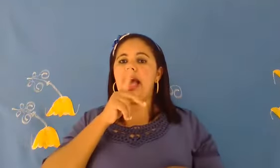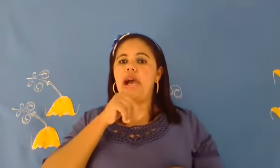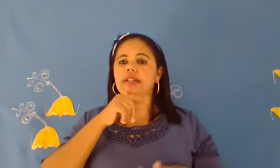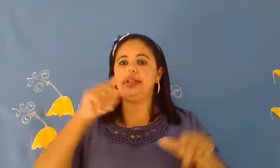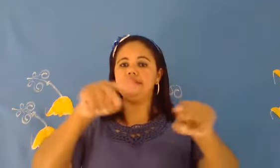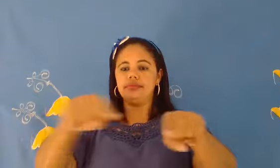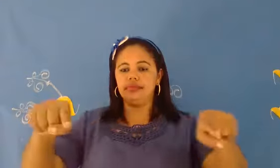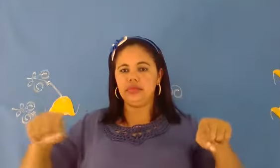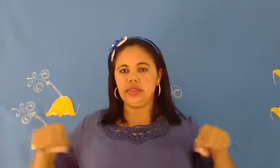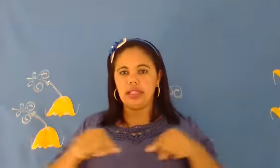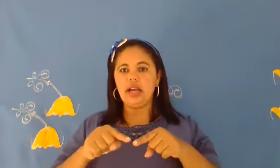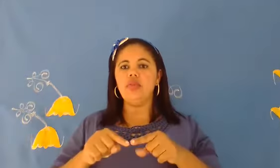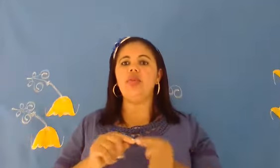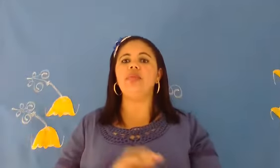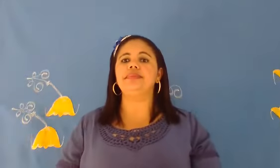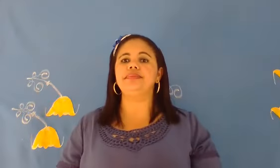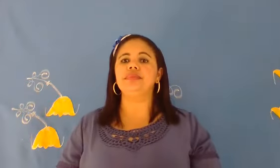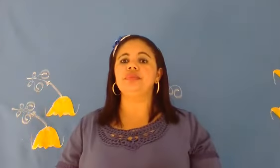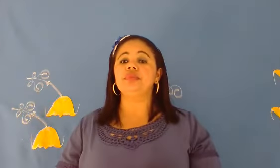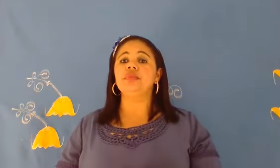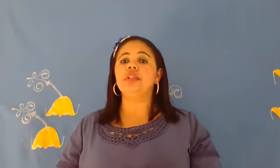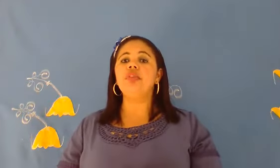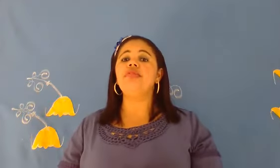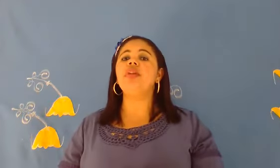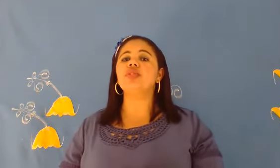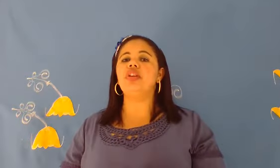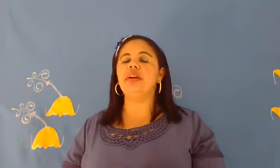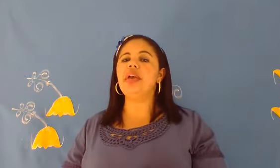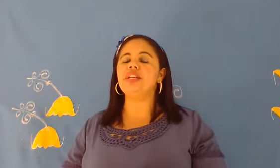Água. Lagoa. Então, vamos novamente?